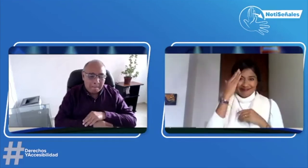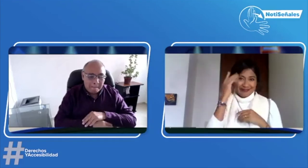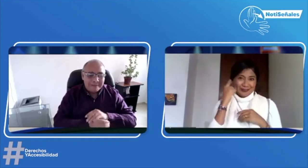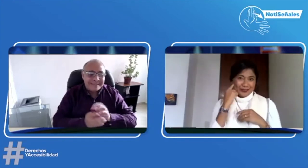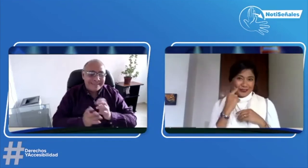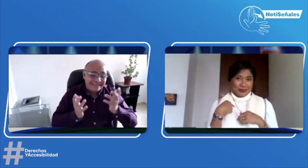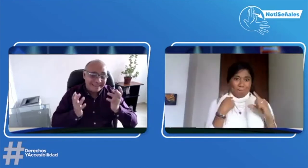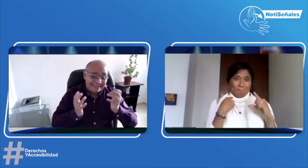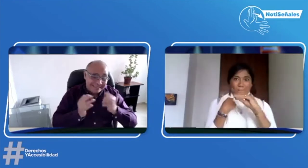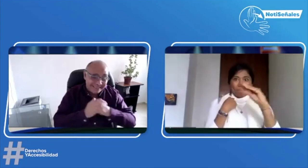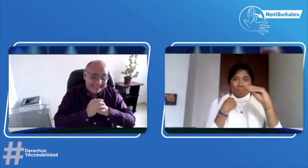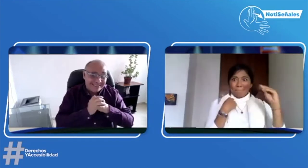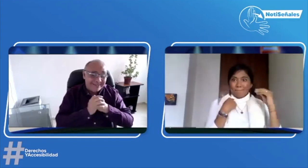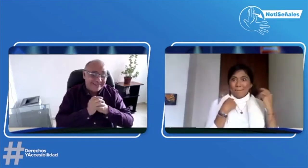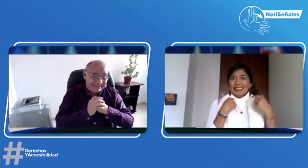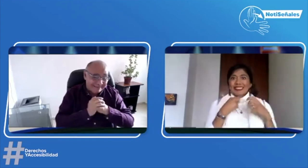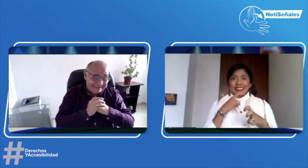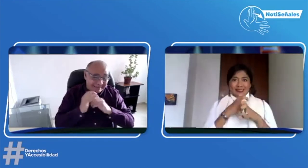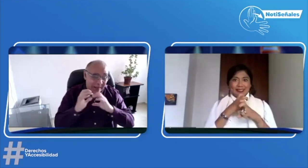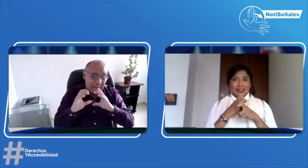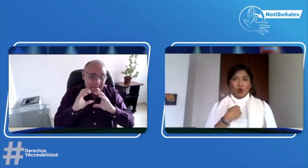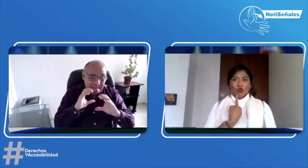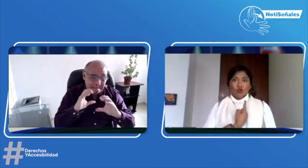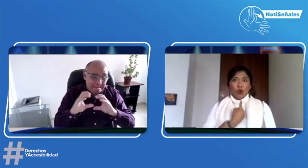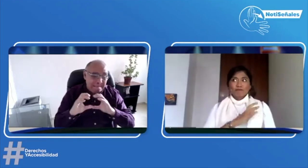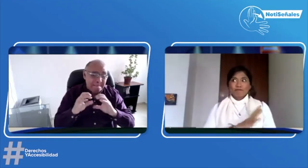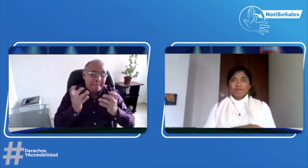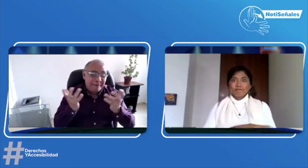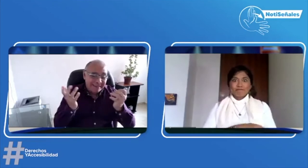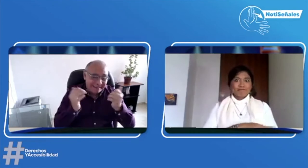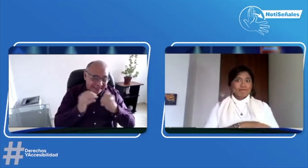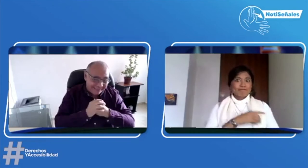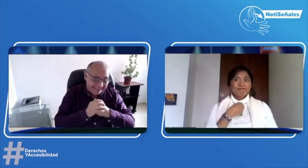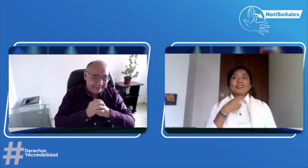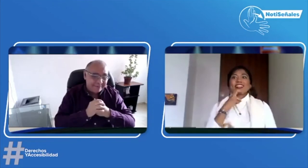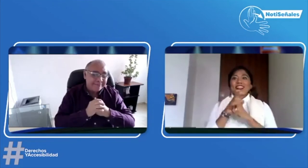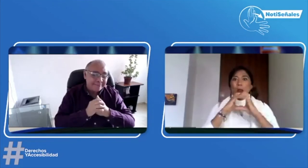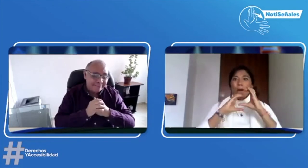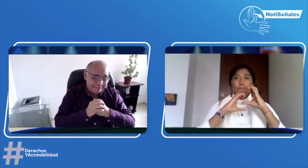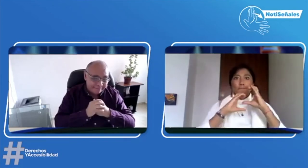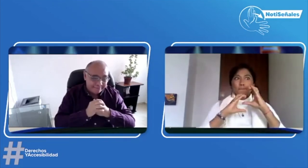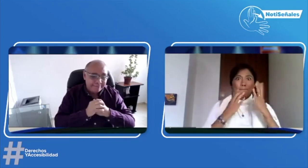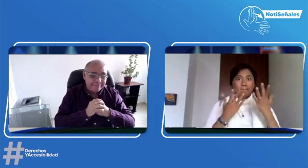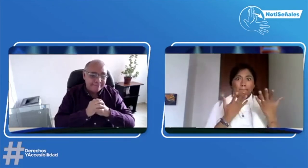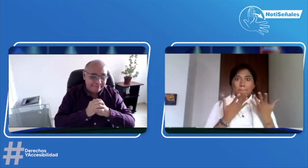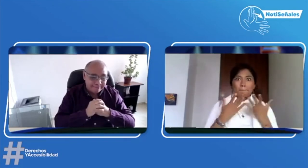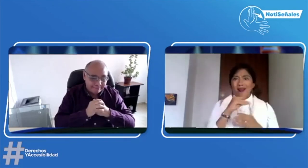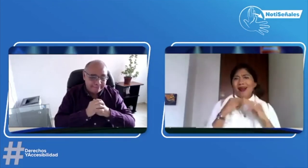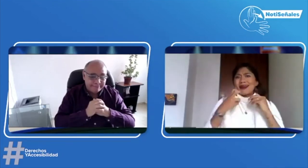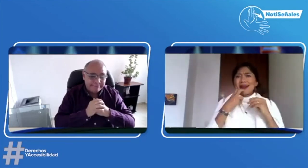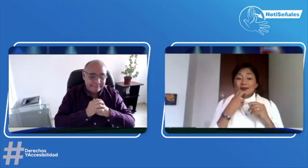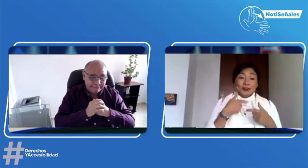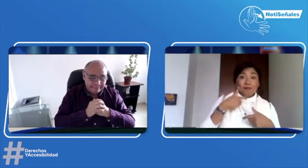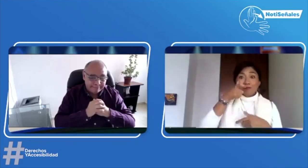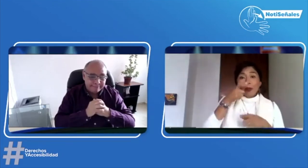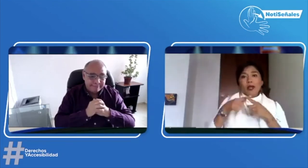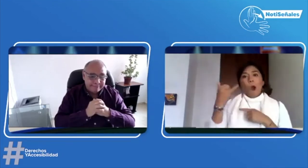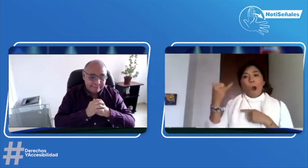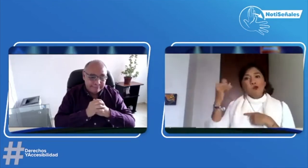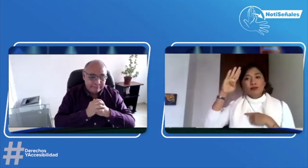Y, pues, yo estaba ahí sin saber qué era lo que pasaba. Sí, yo estaba sola. Exacto, estaba sola, no sabía